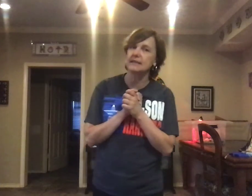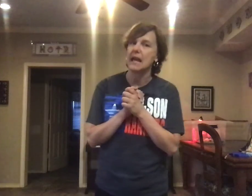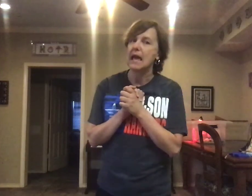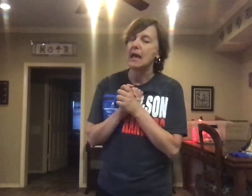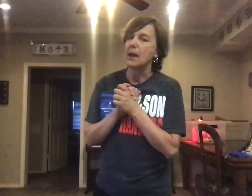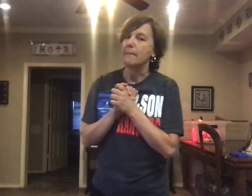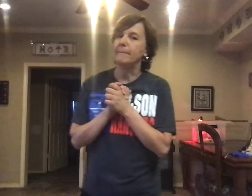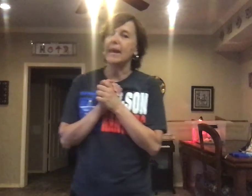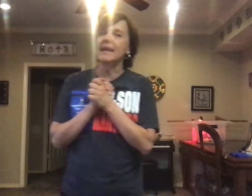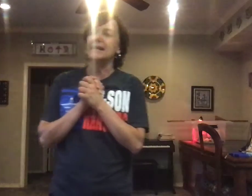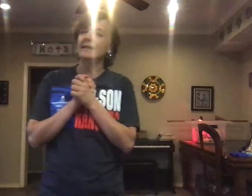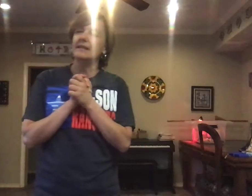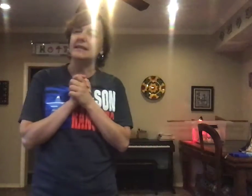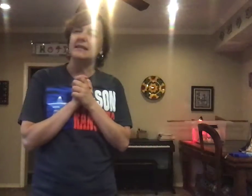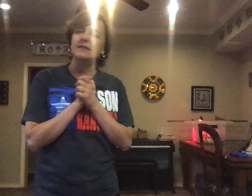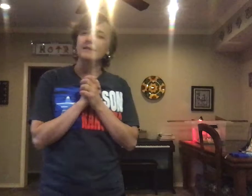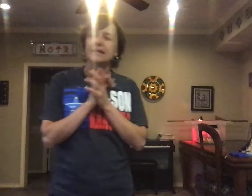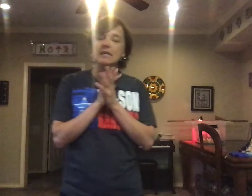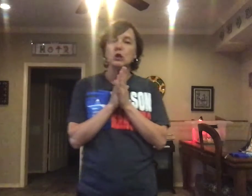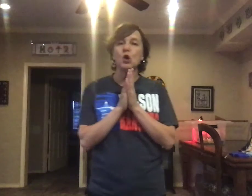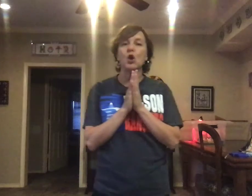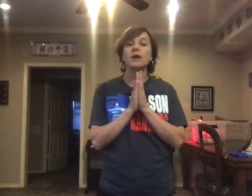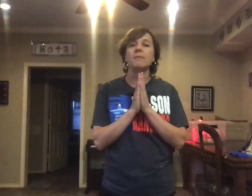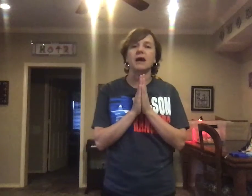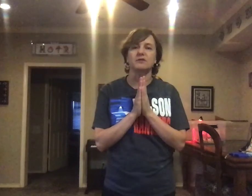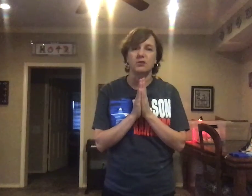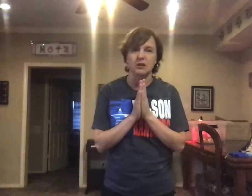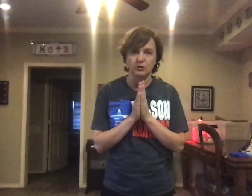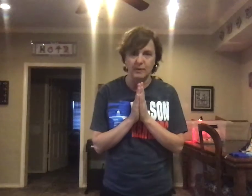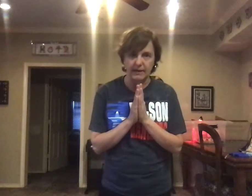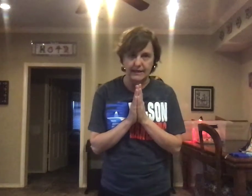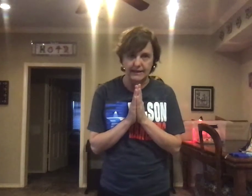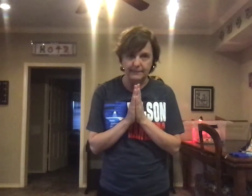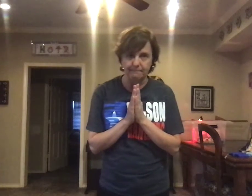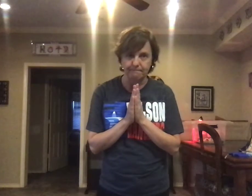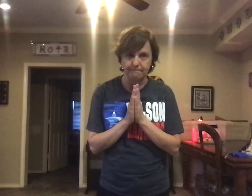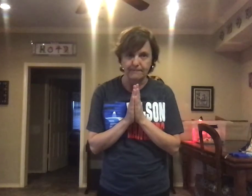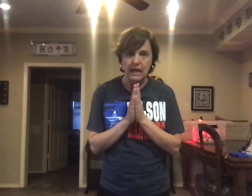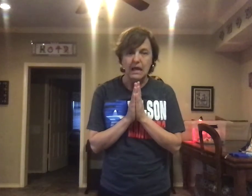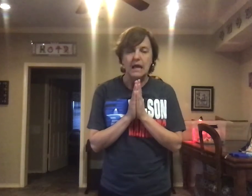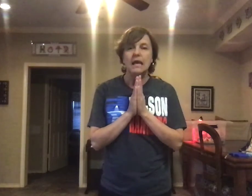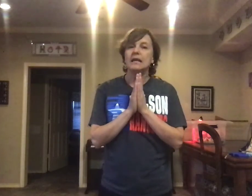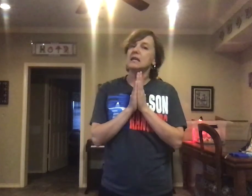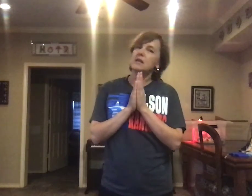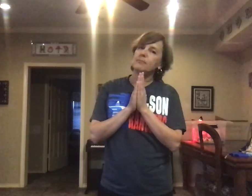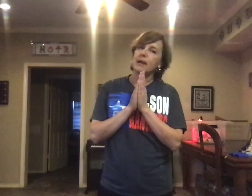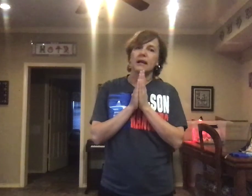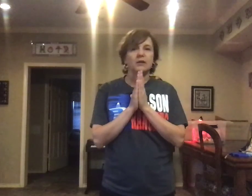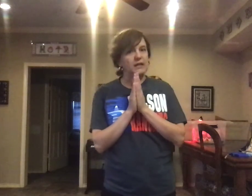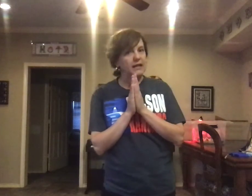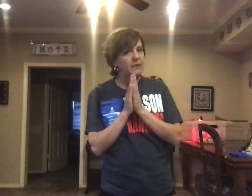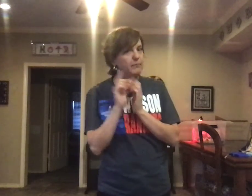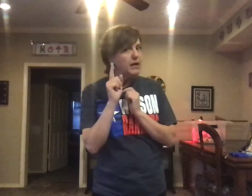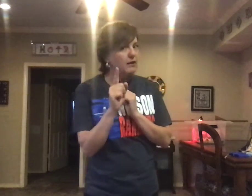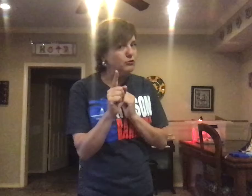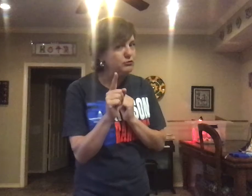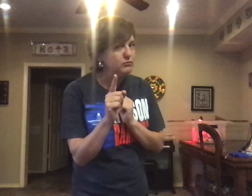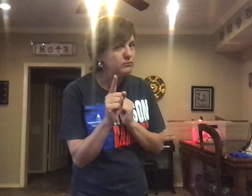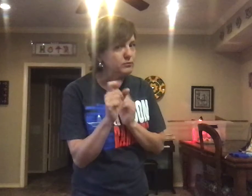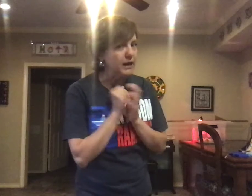25 de marzo del 2020. Y para que no se queden picados, una